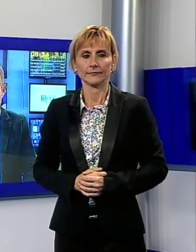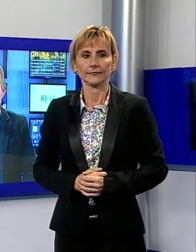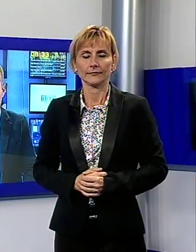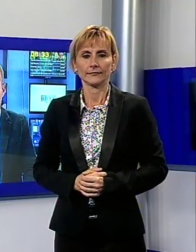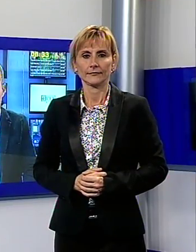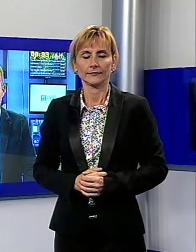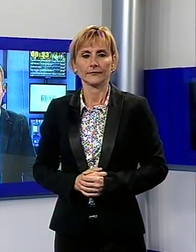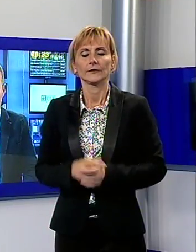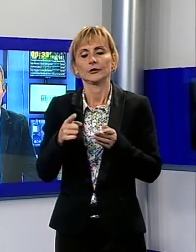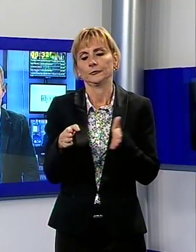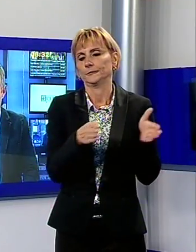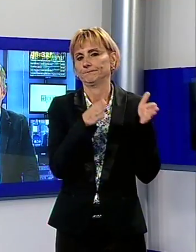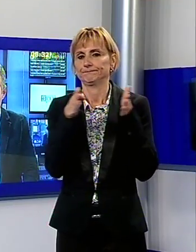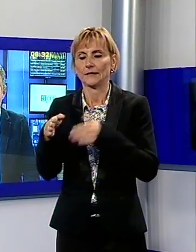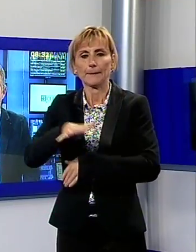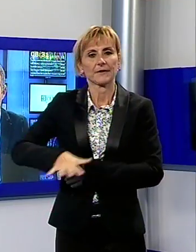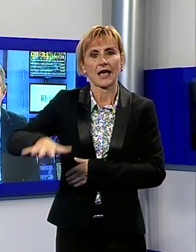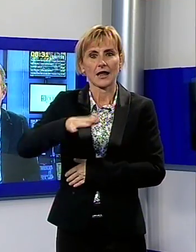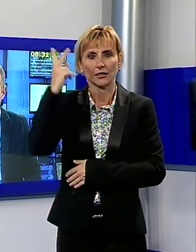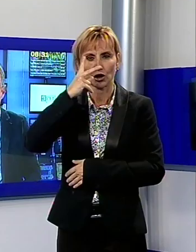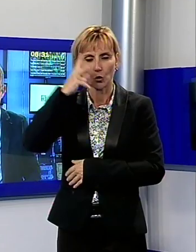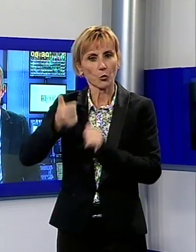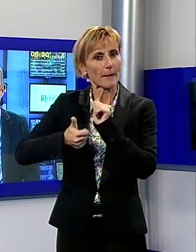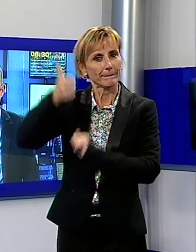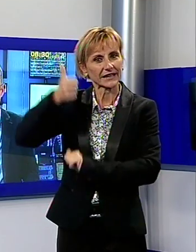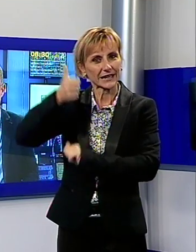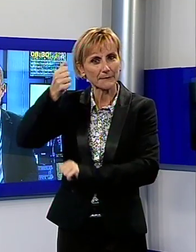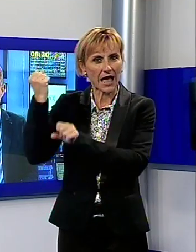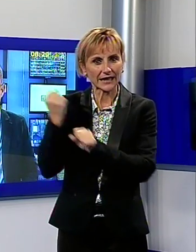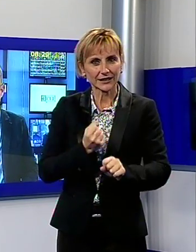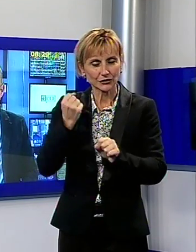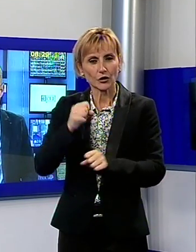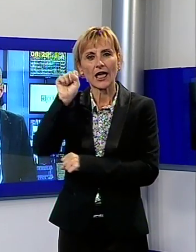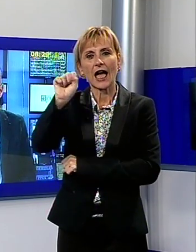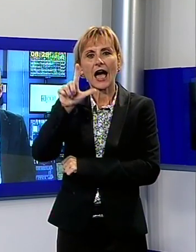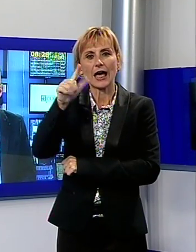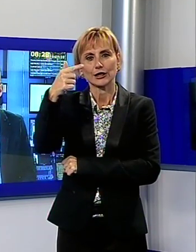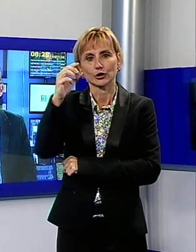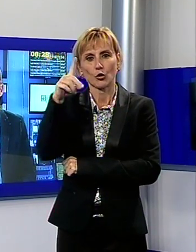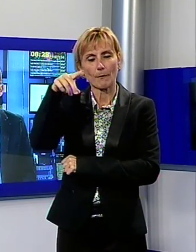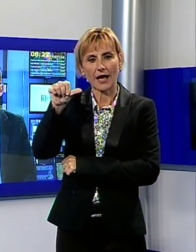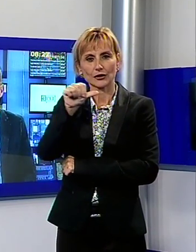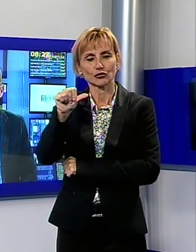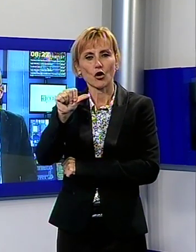Adesso ci spostiamo nella piana di Lucca per la prima edizione dell'Alto Pascio Halloween Horror Festival.